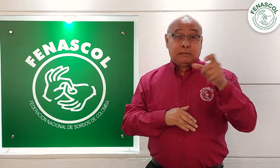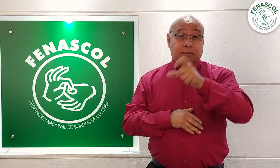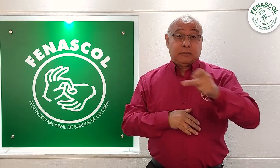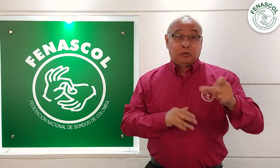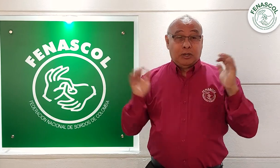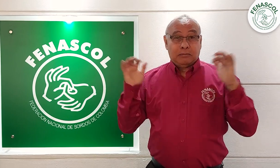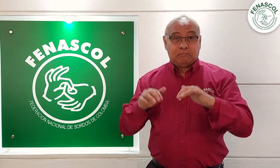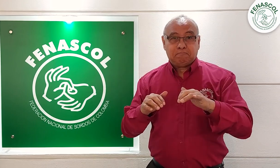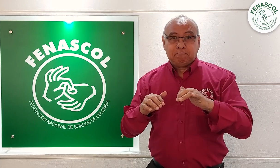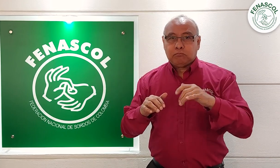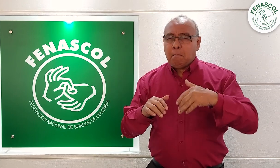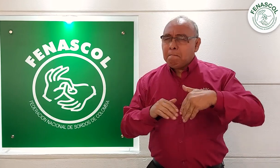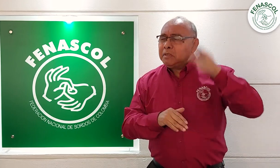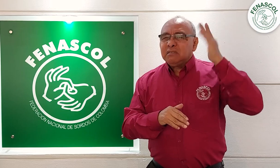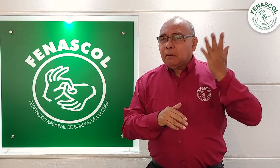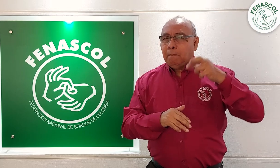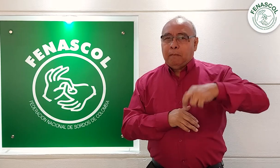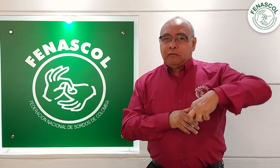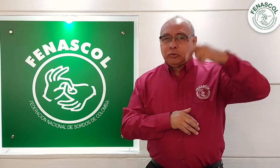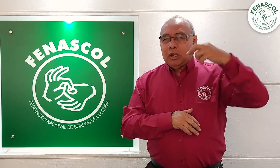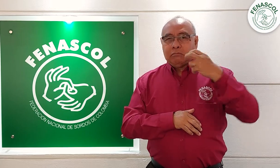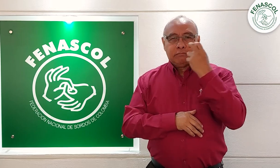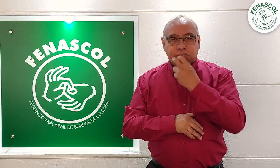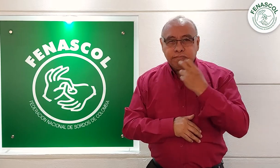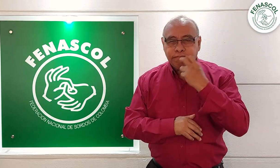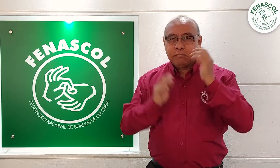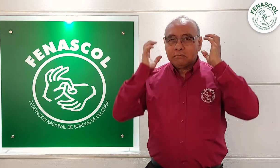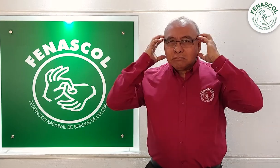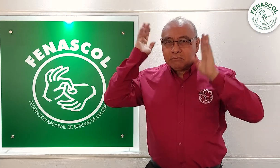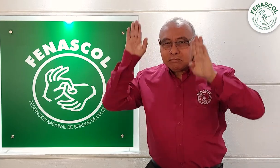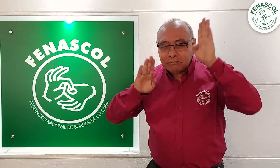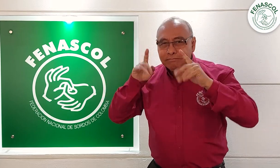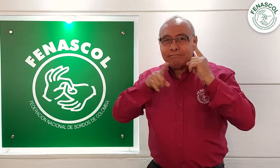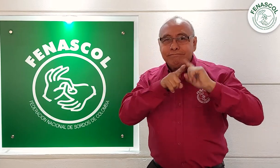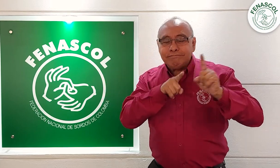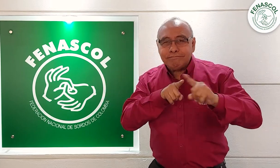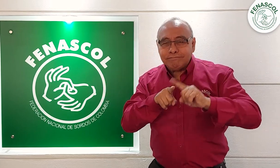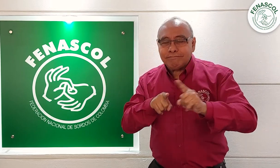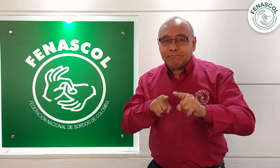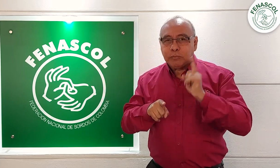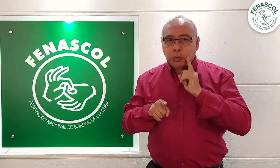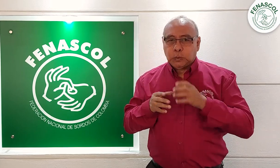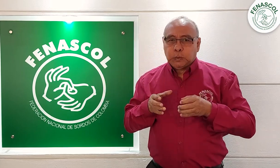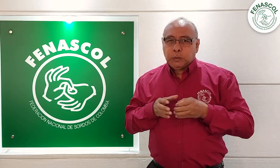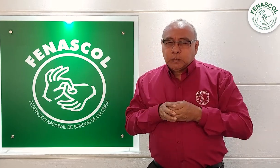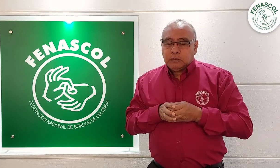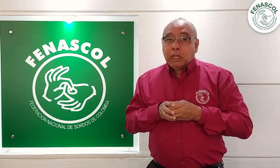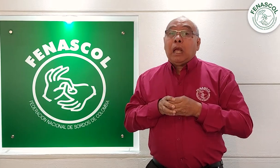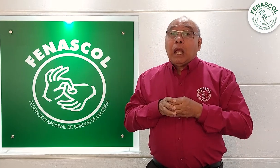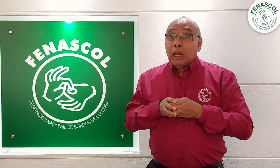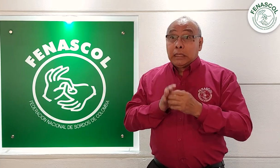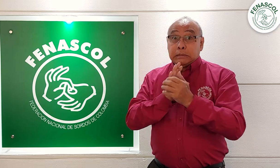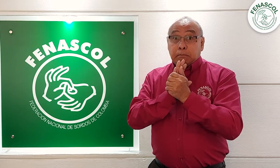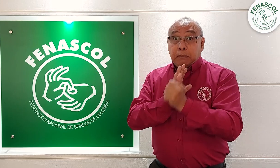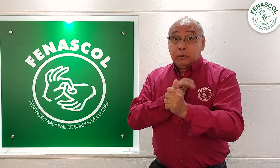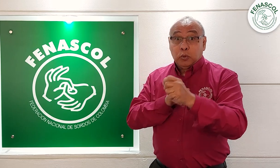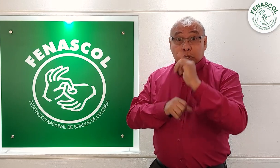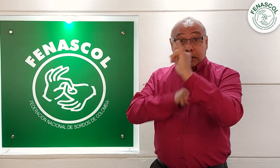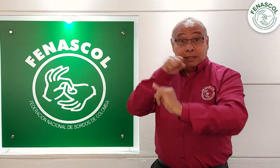profesionales de la salud en ámbitos de audiología y fonaudiología, y un grupo pequeño de personas sordas. Como invitado internacional,